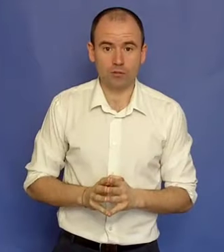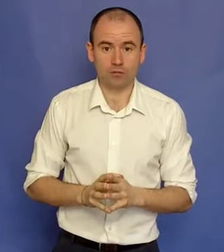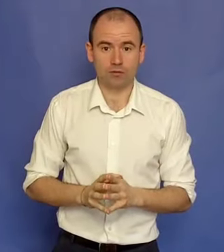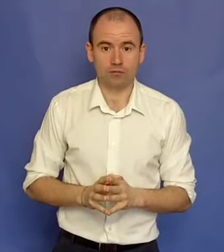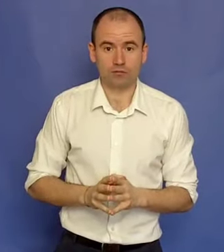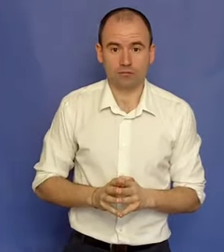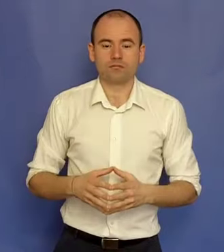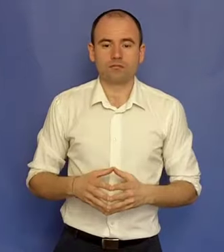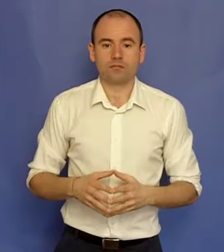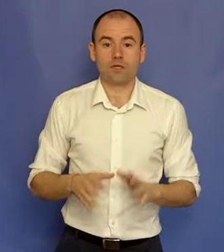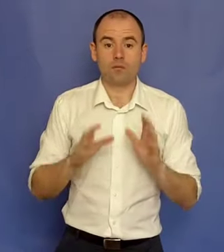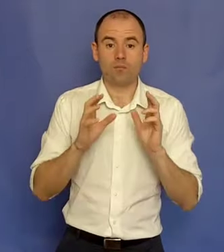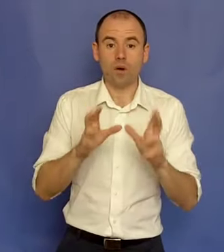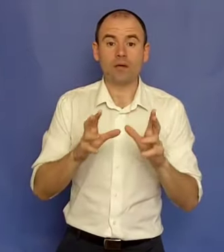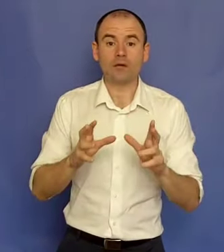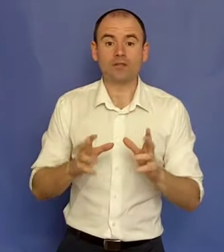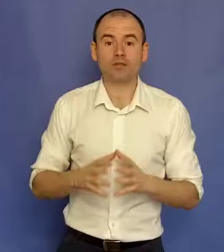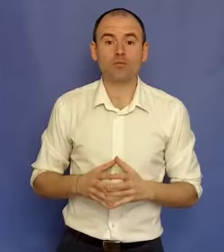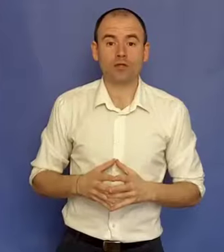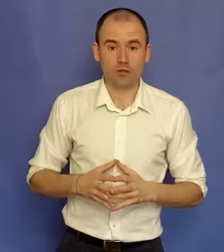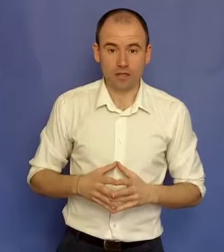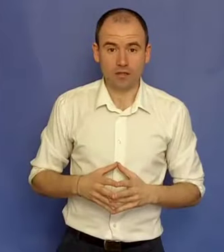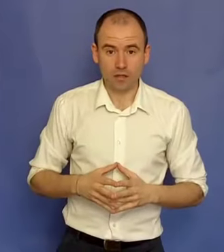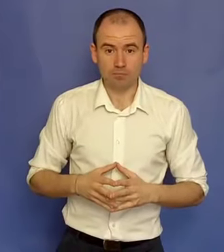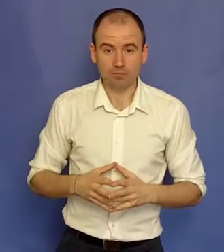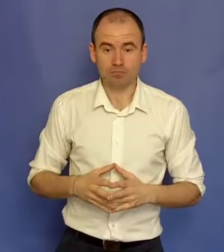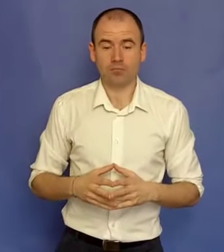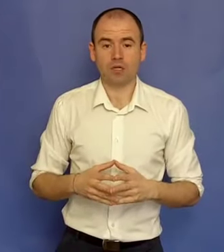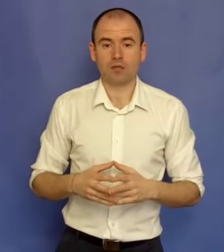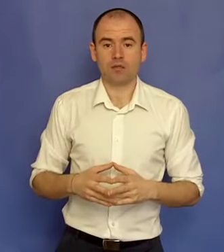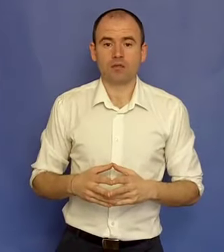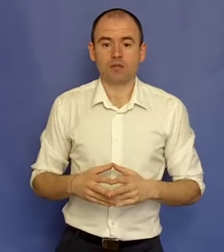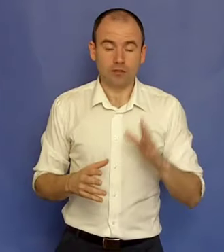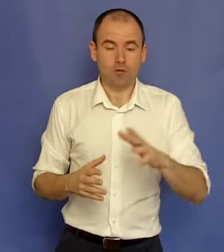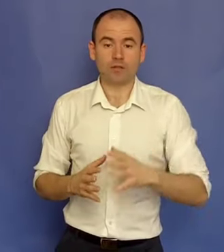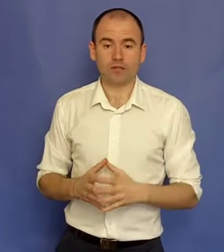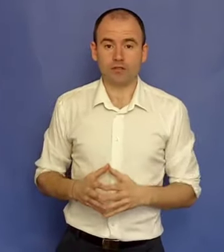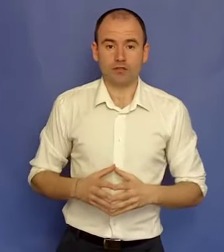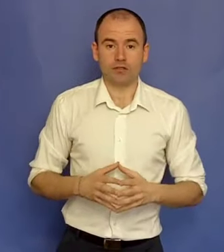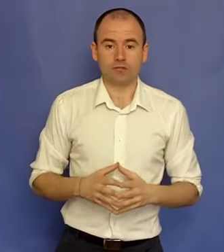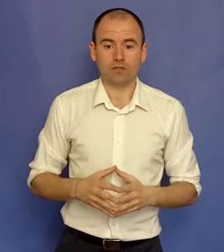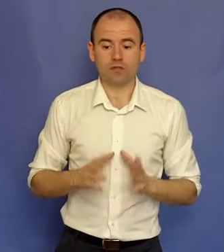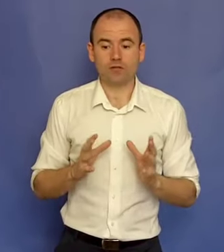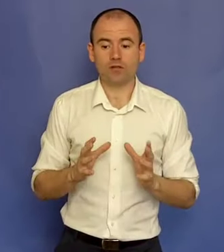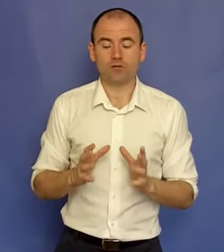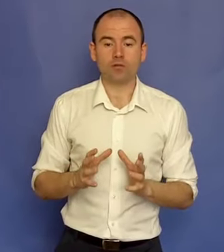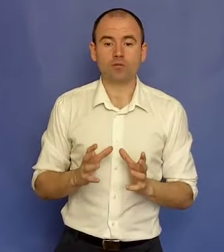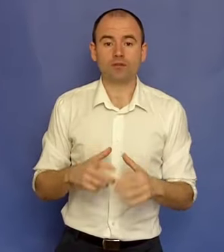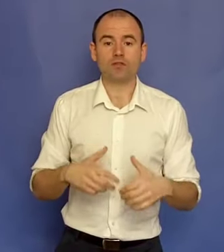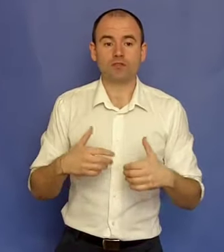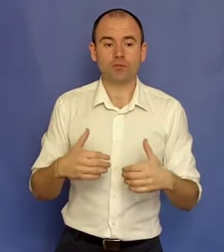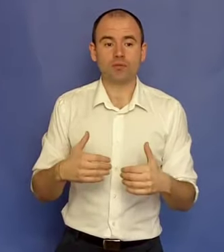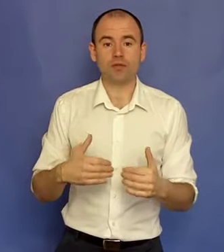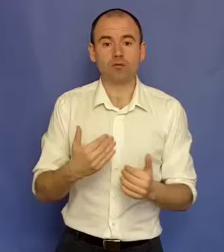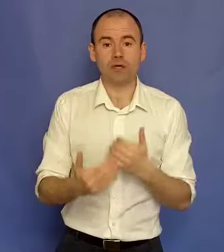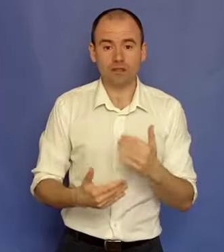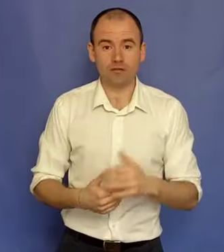început. Probabil că ai auzit de Robert Kiyosaki. Îți știu cum am să-l citești. Este foarte, foarte bun să-ți începi educația